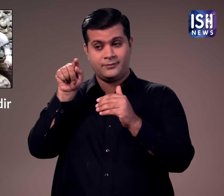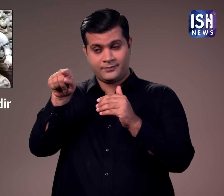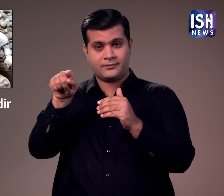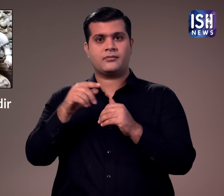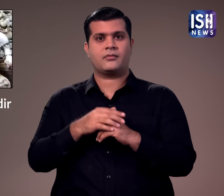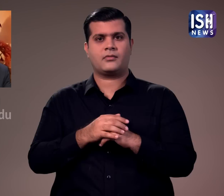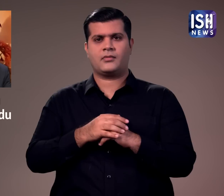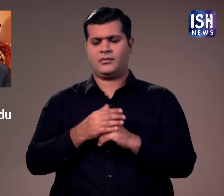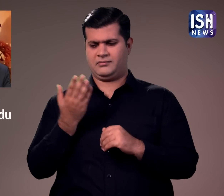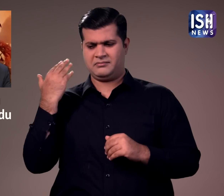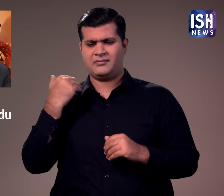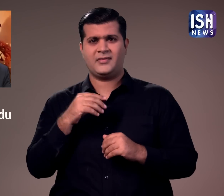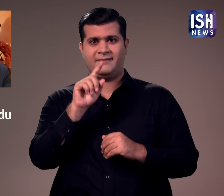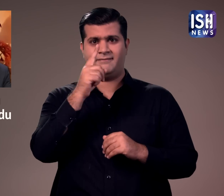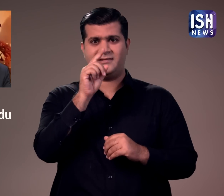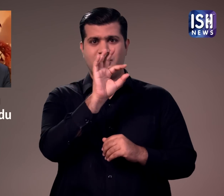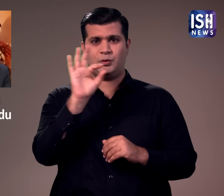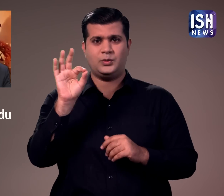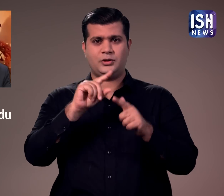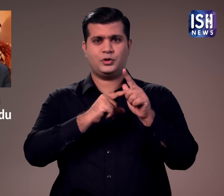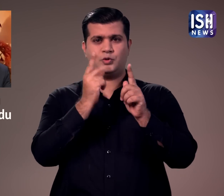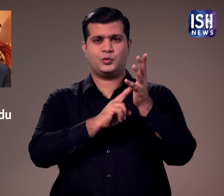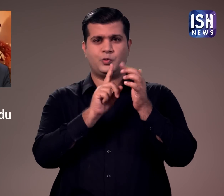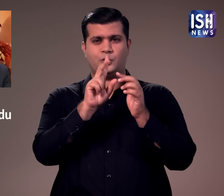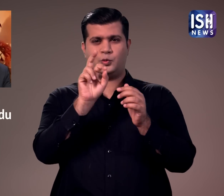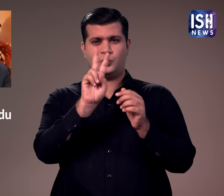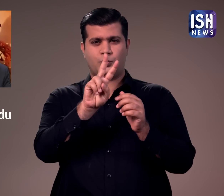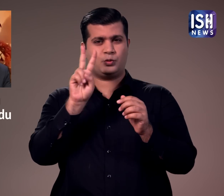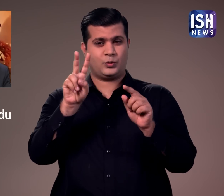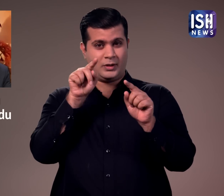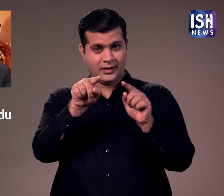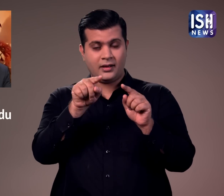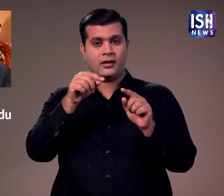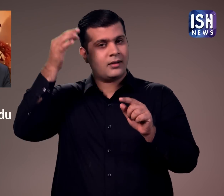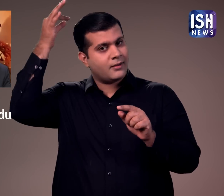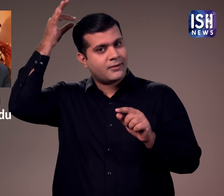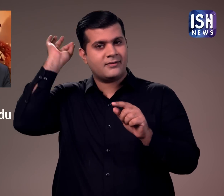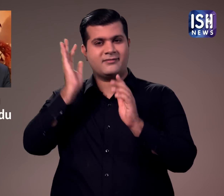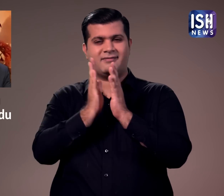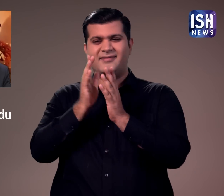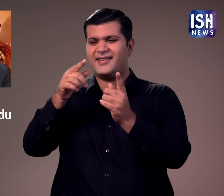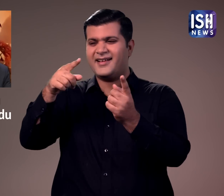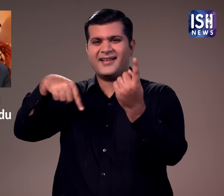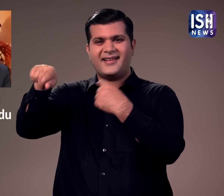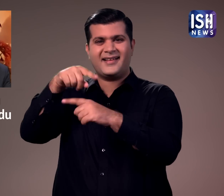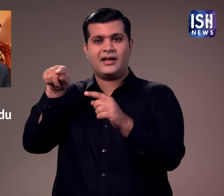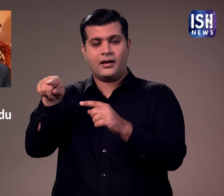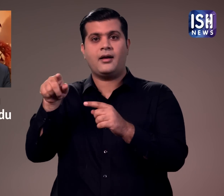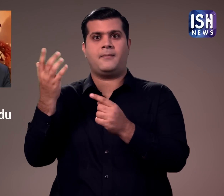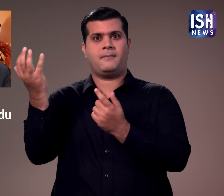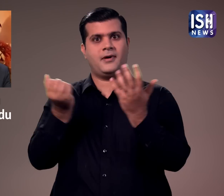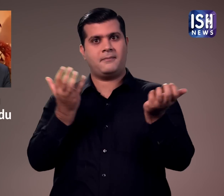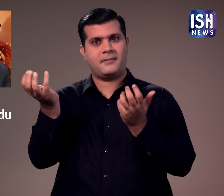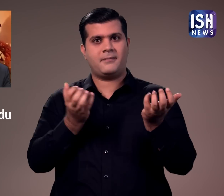जून की शुरुवात में पुजारी द्वारा विभिन्न देवताओं की मूर्तिया लाई गई थी।